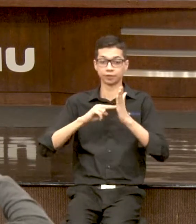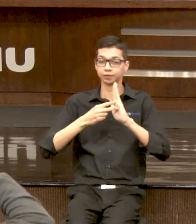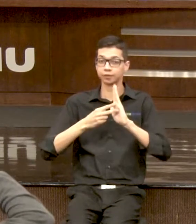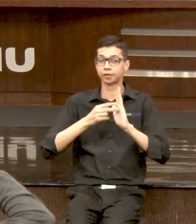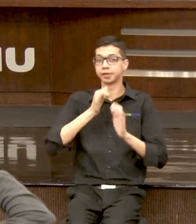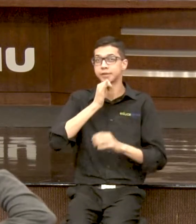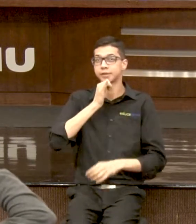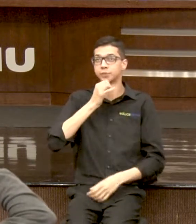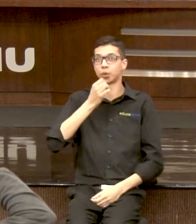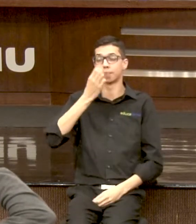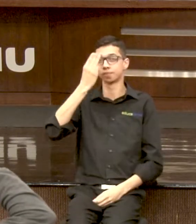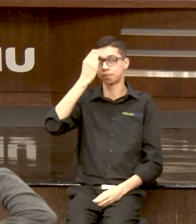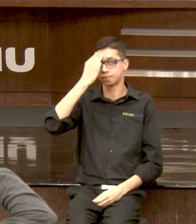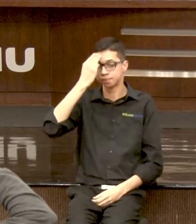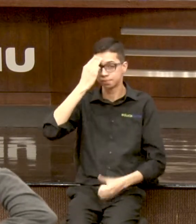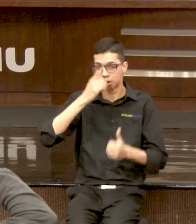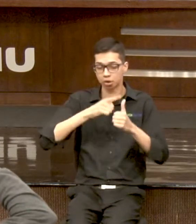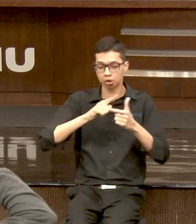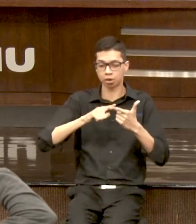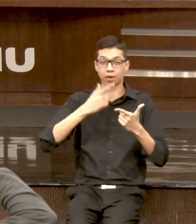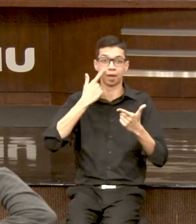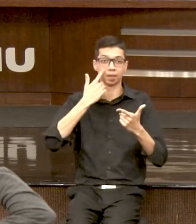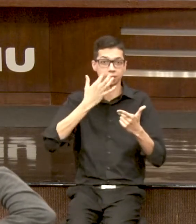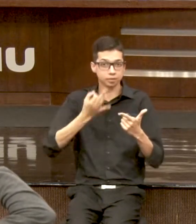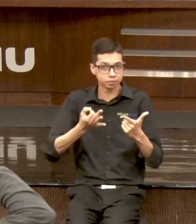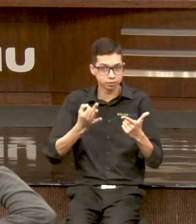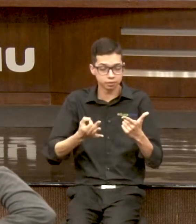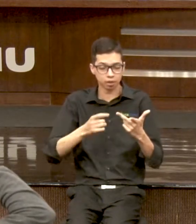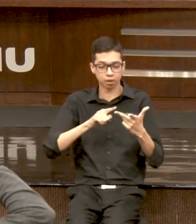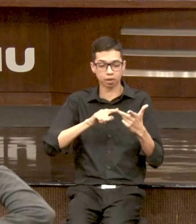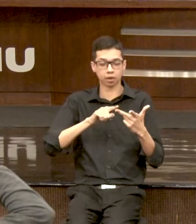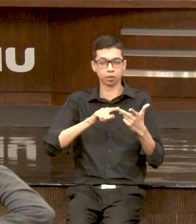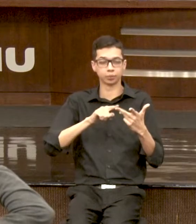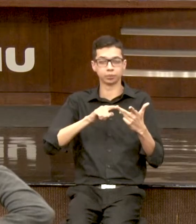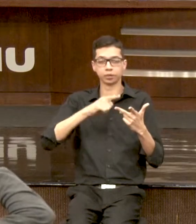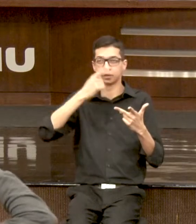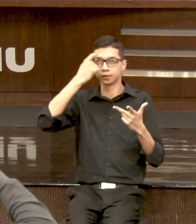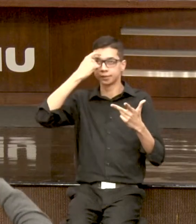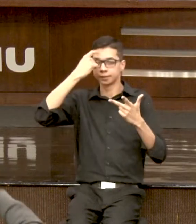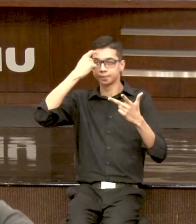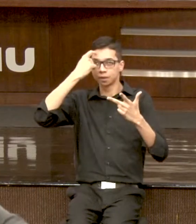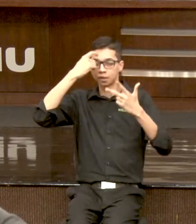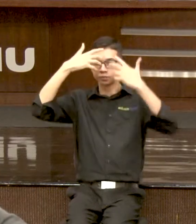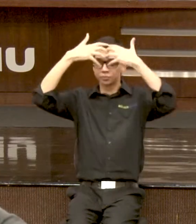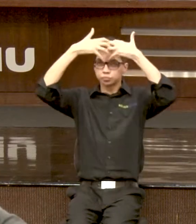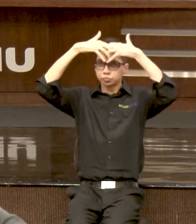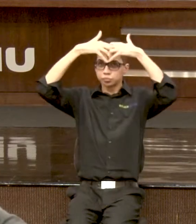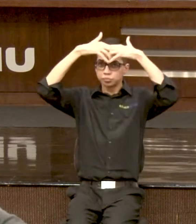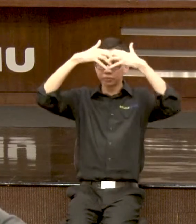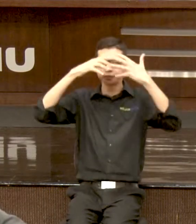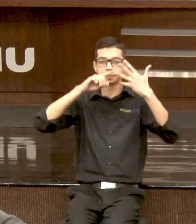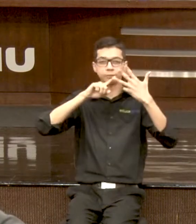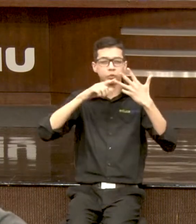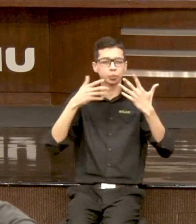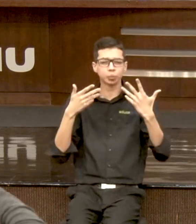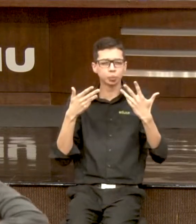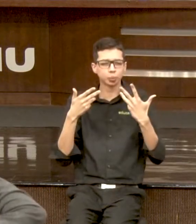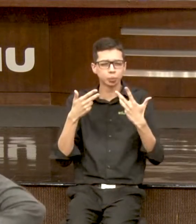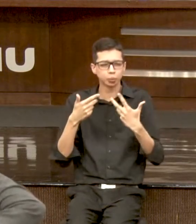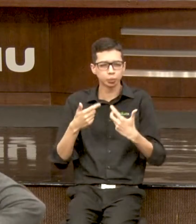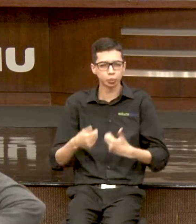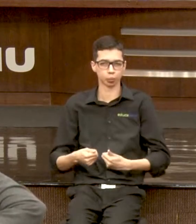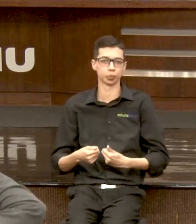memória, atenção, raciocínio, pensamento. Tudo isso